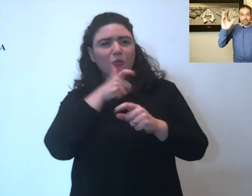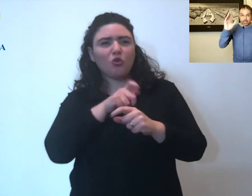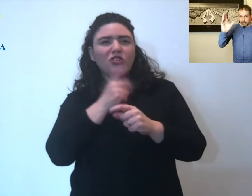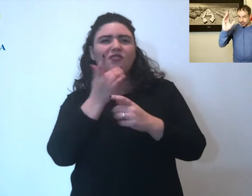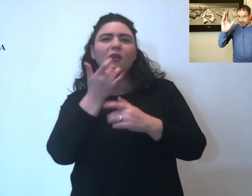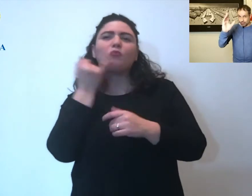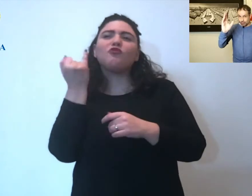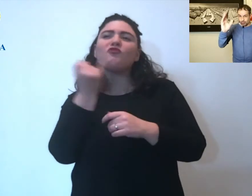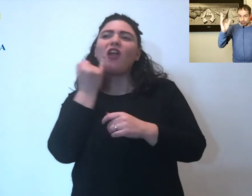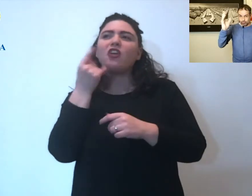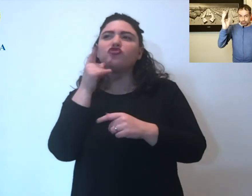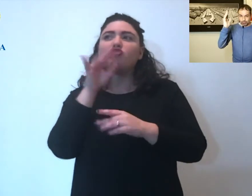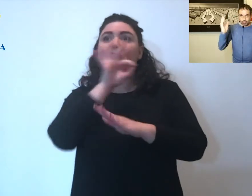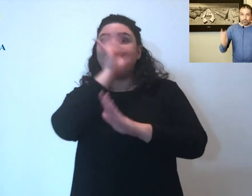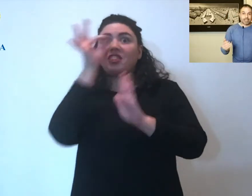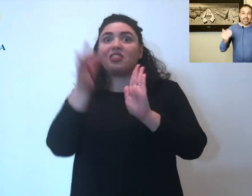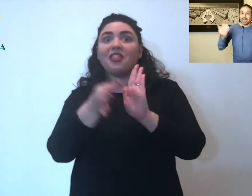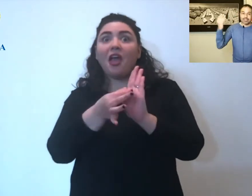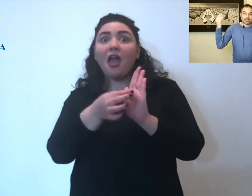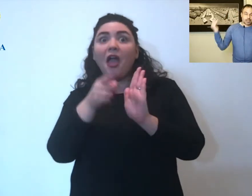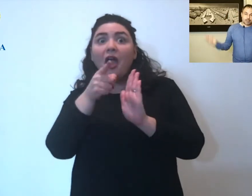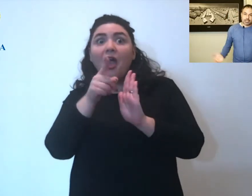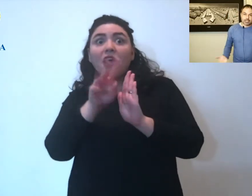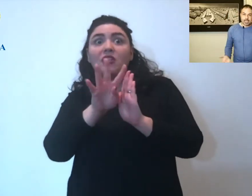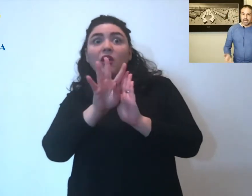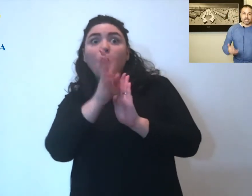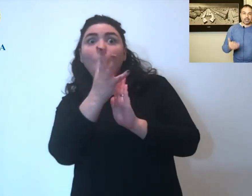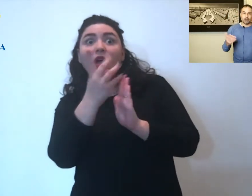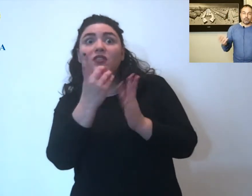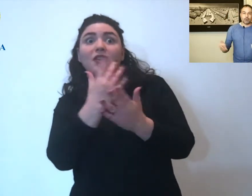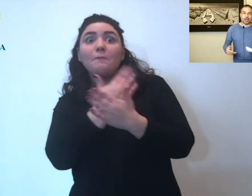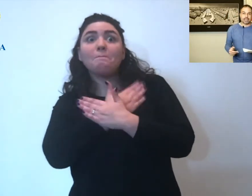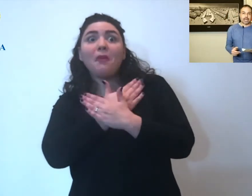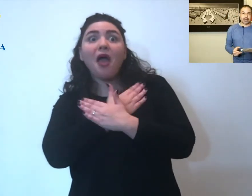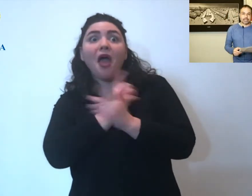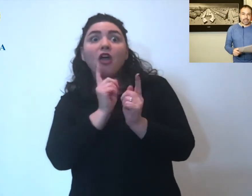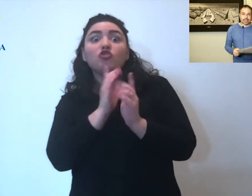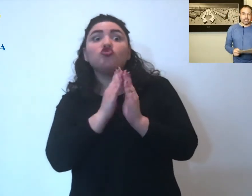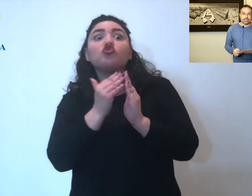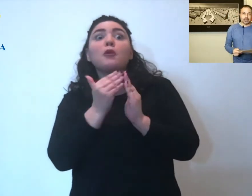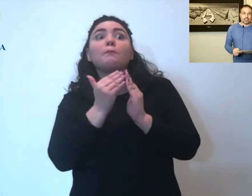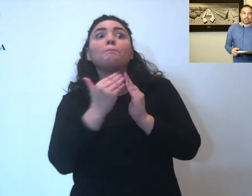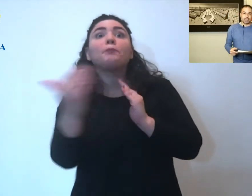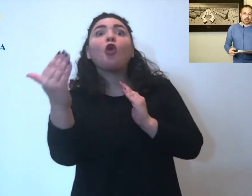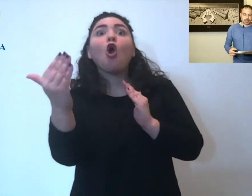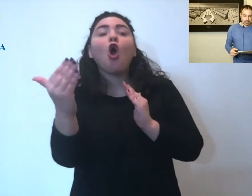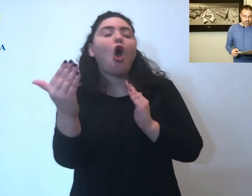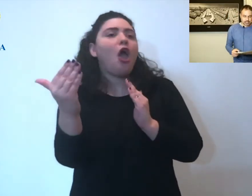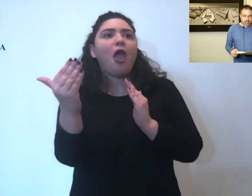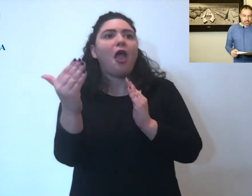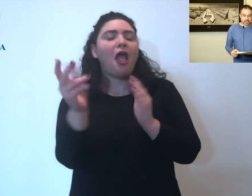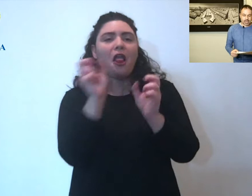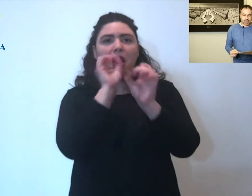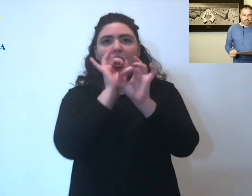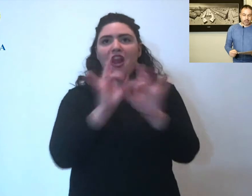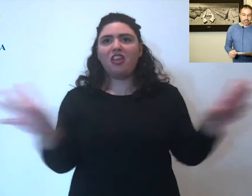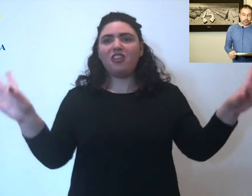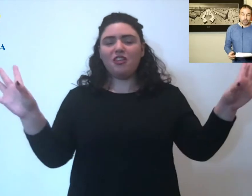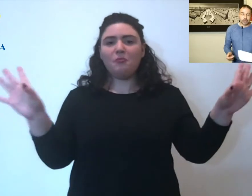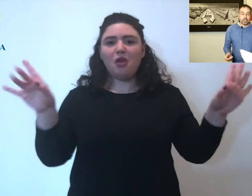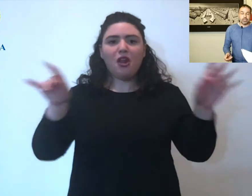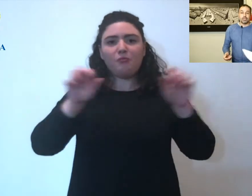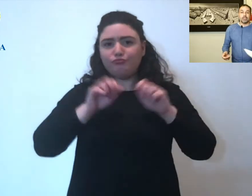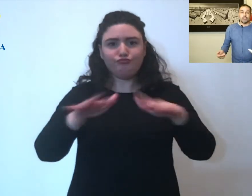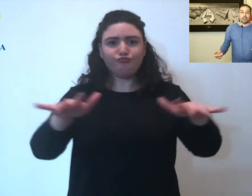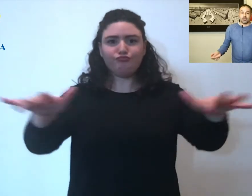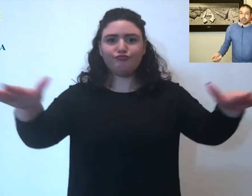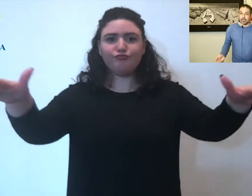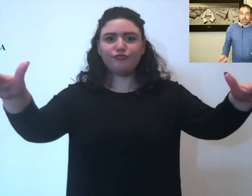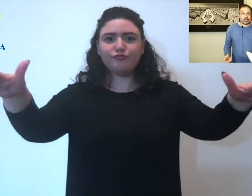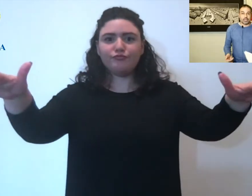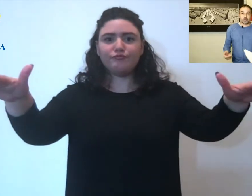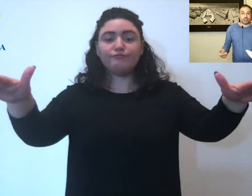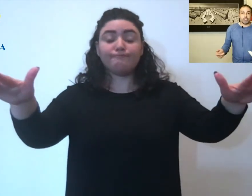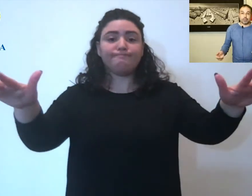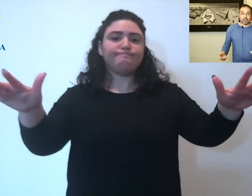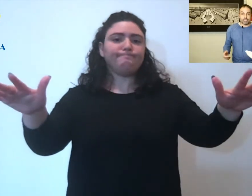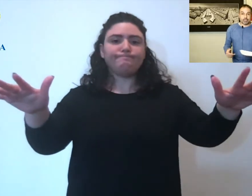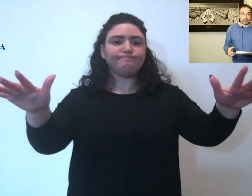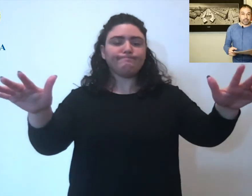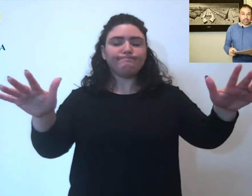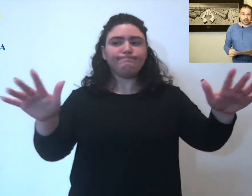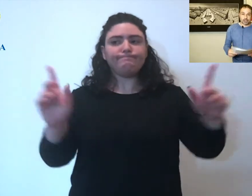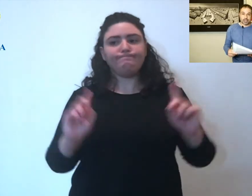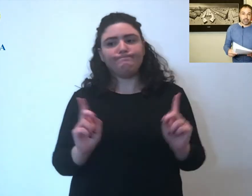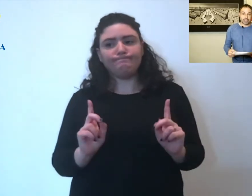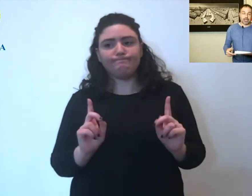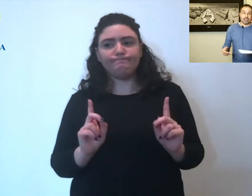facile avere una data e pensare che dopo quella data sia Tana libera tutti, adesso